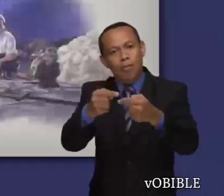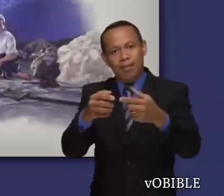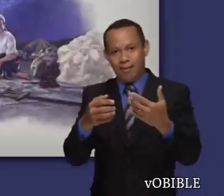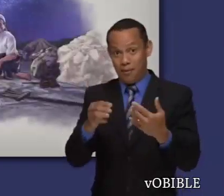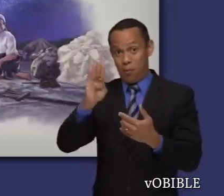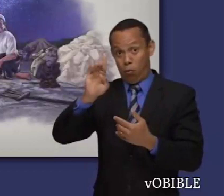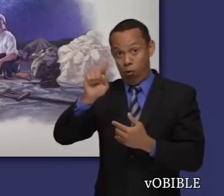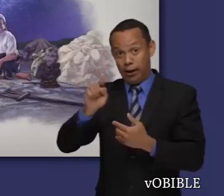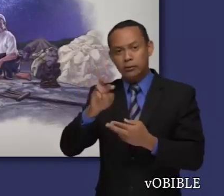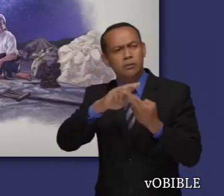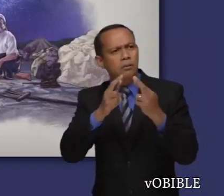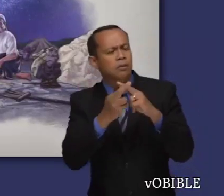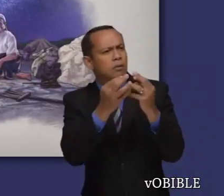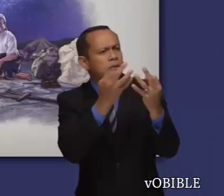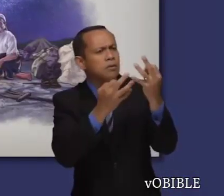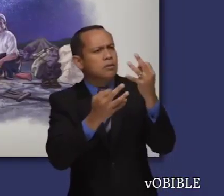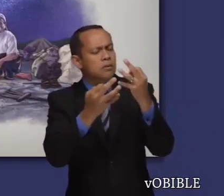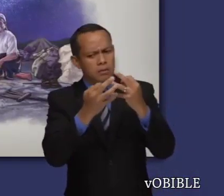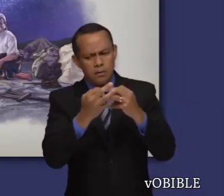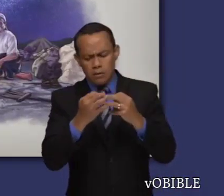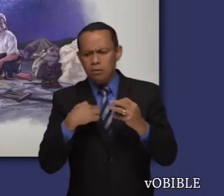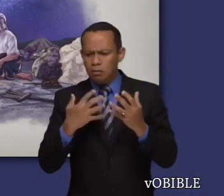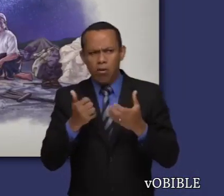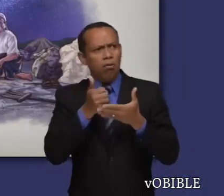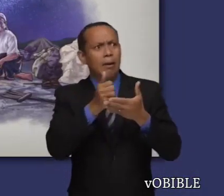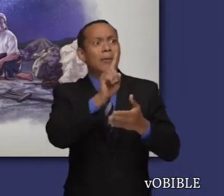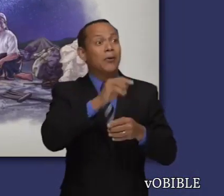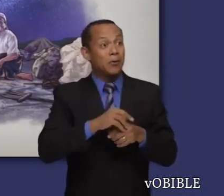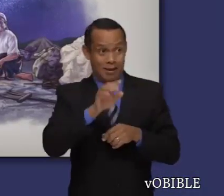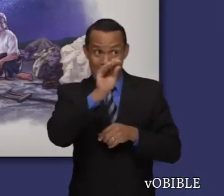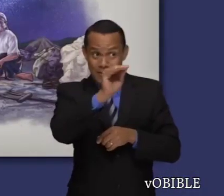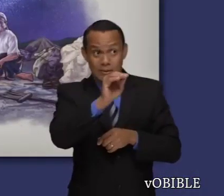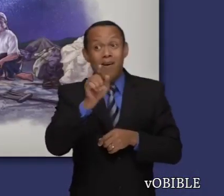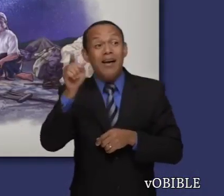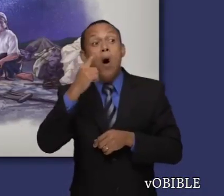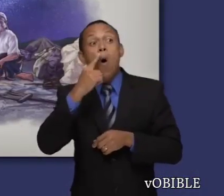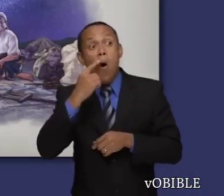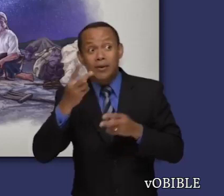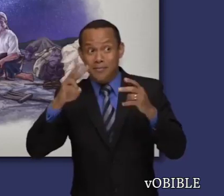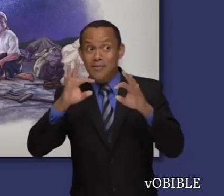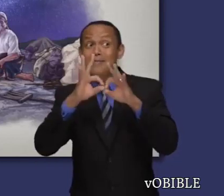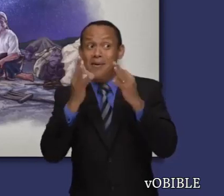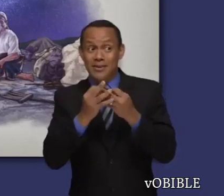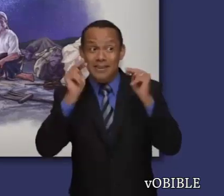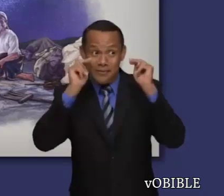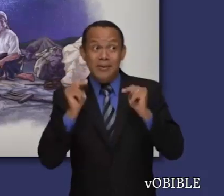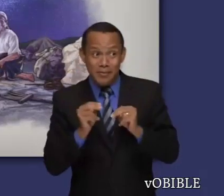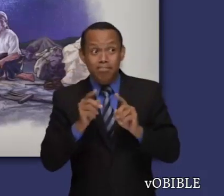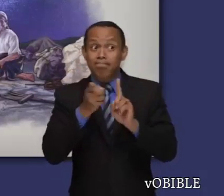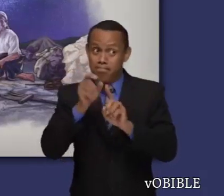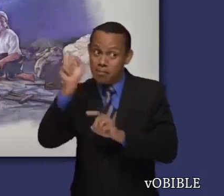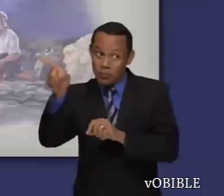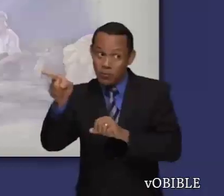Boaz está dispuesto a cerrar el trato y ayudarlas. Pero le dice a Ruth que Noemí tiene un recomprador que es un pariente más